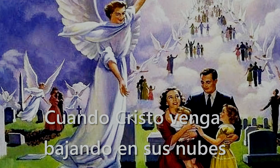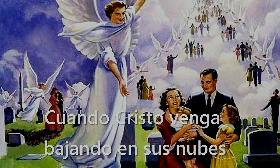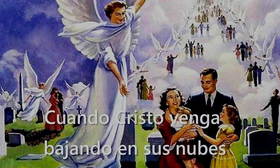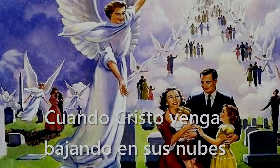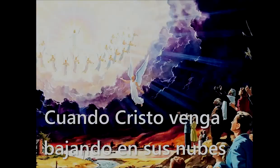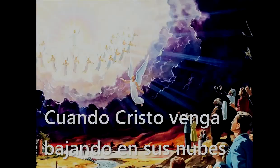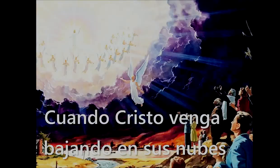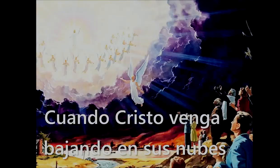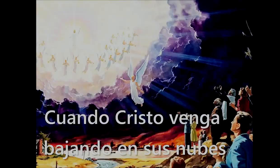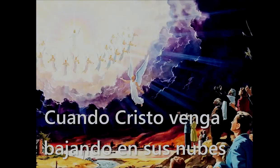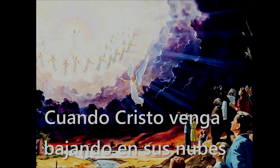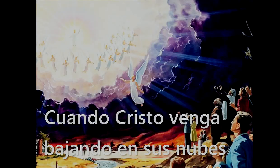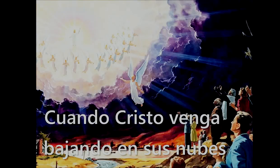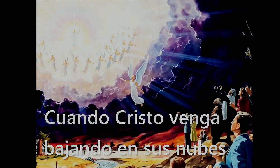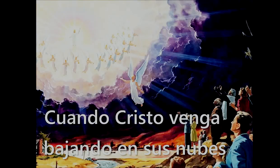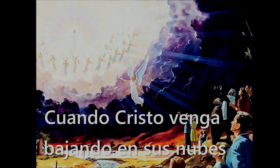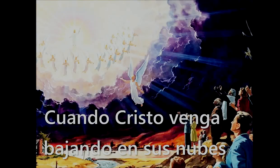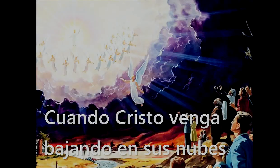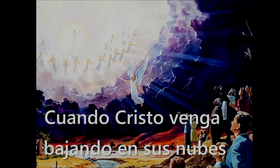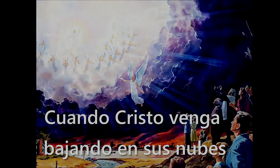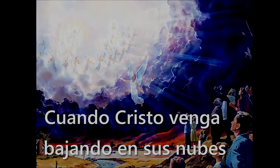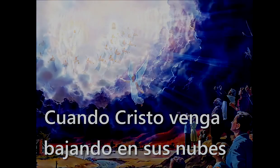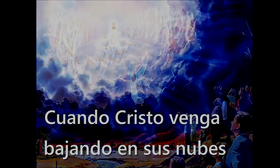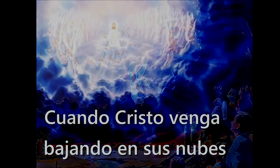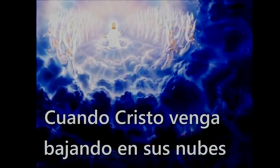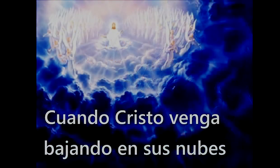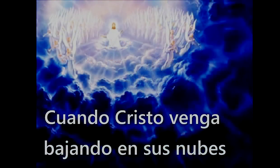Cuando Cristo Venga